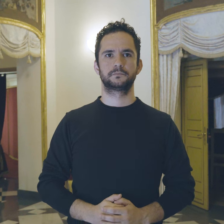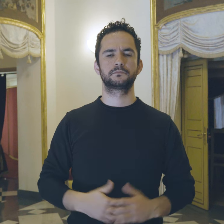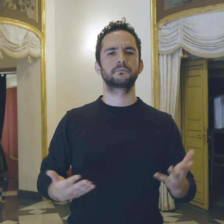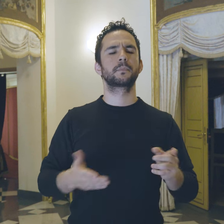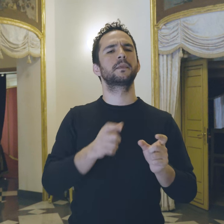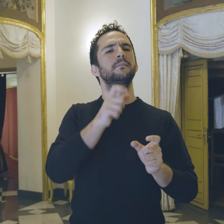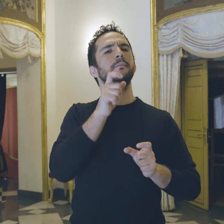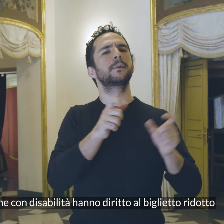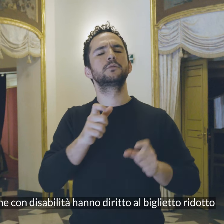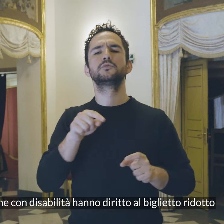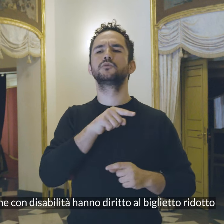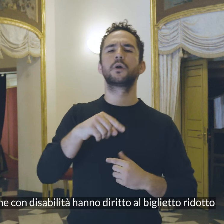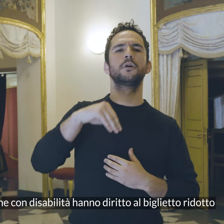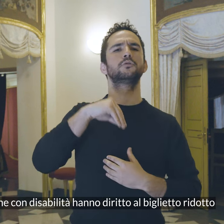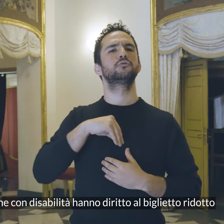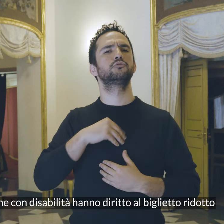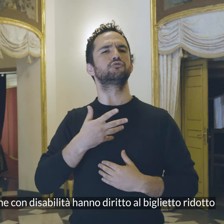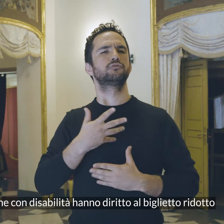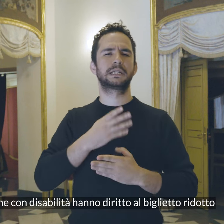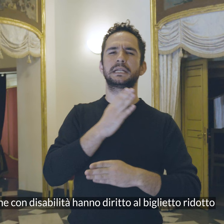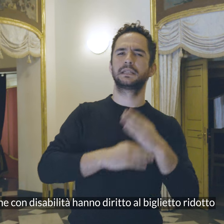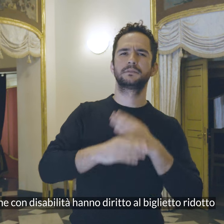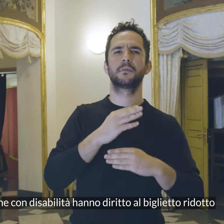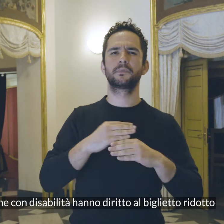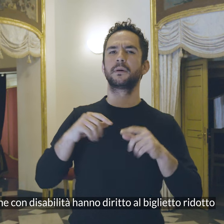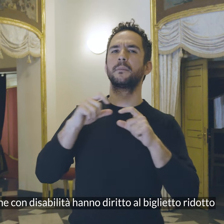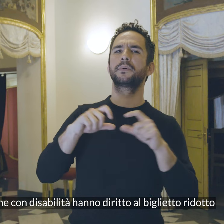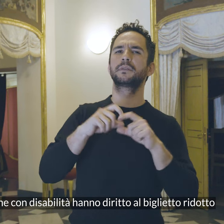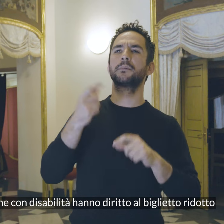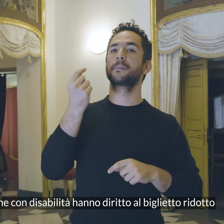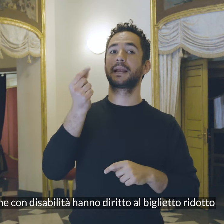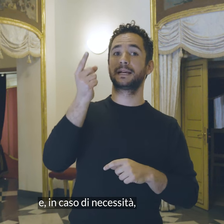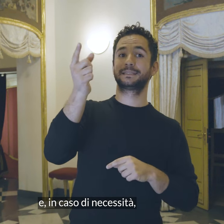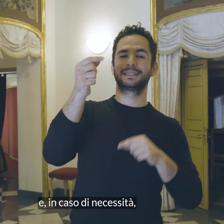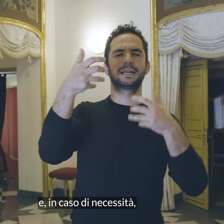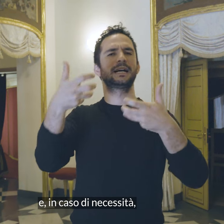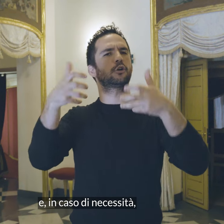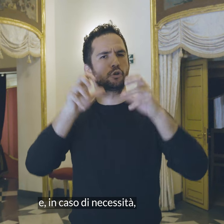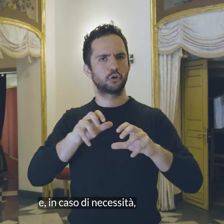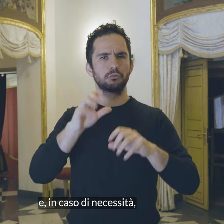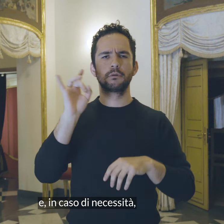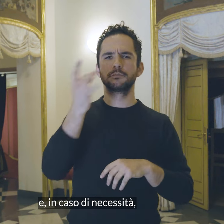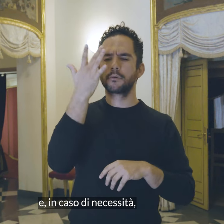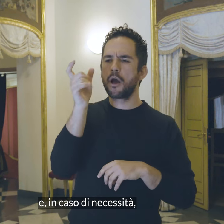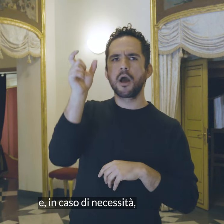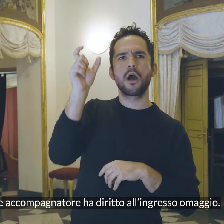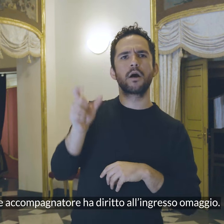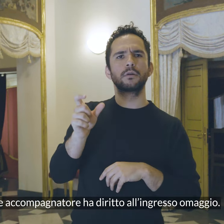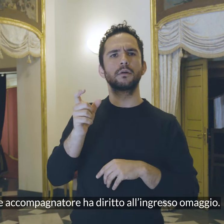Le persone con disabilità hanno diritto al biglietto ridotto E in caso di necessità L'eventuale